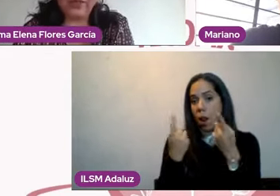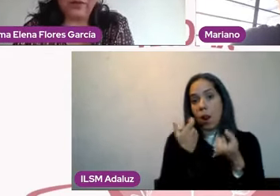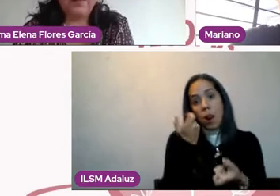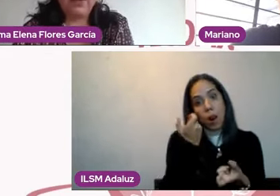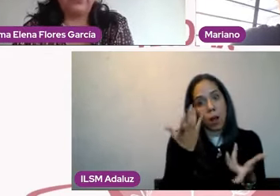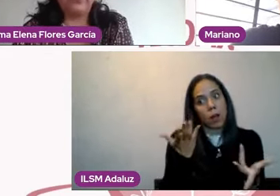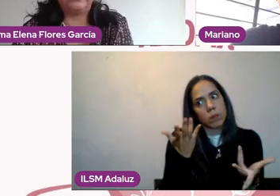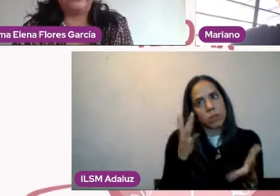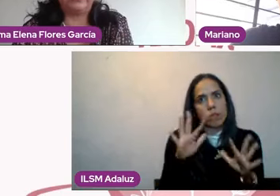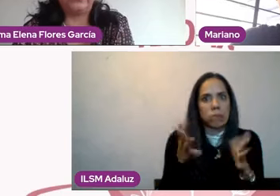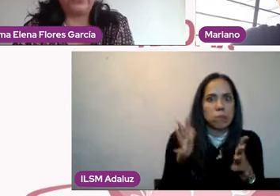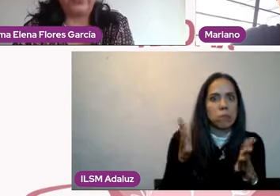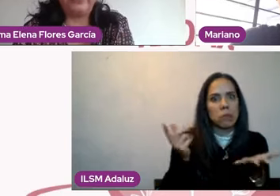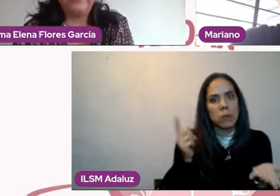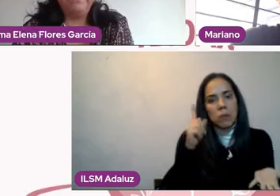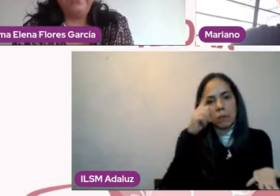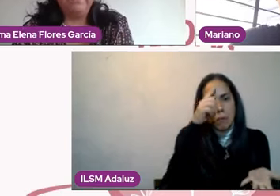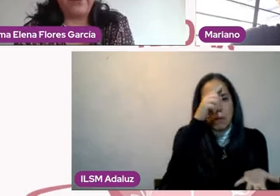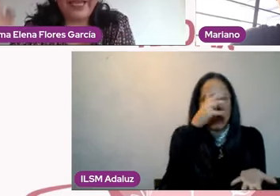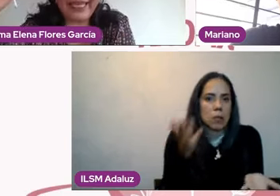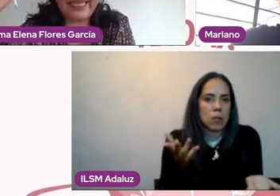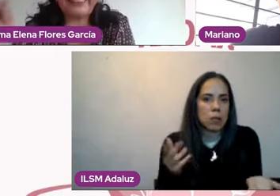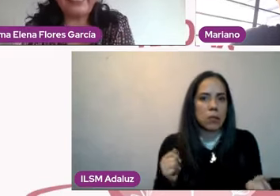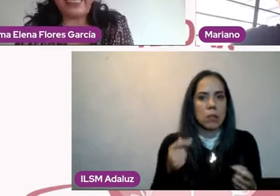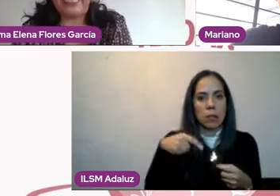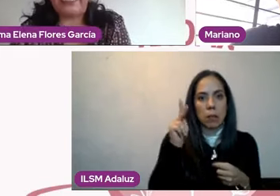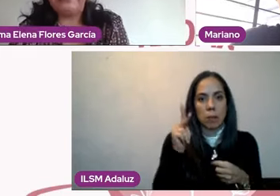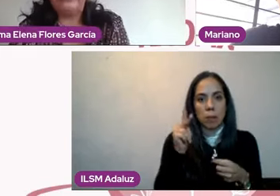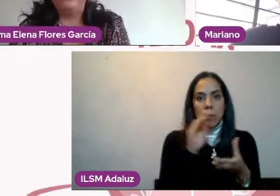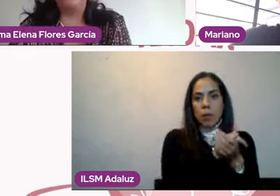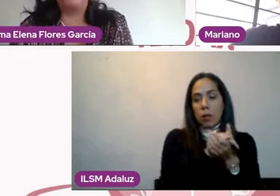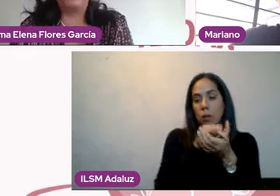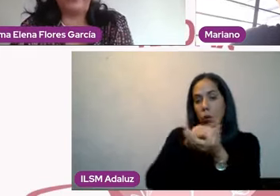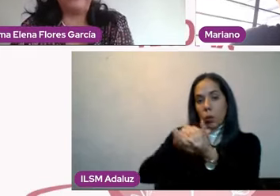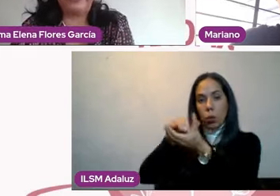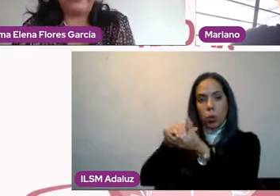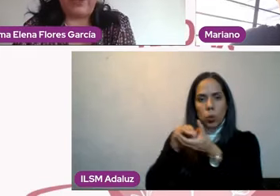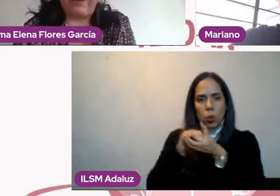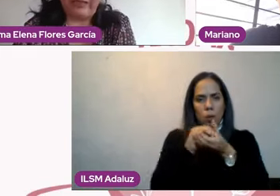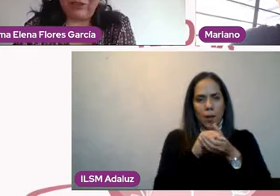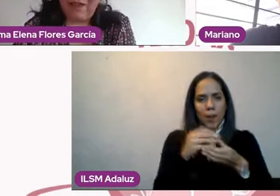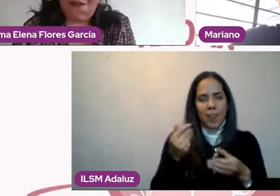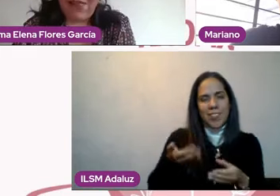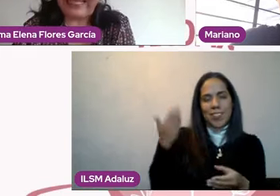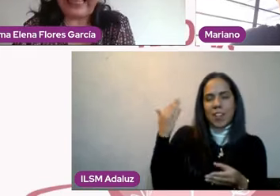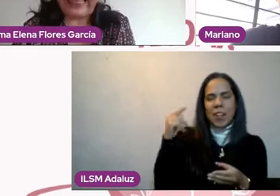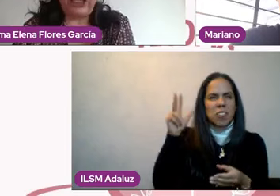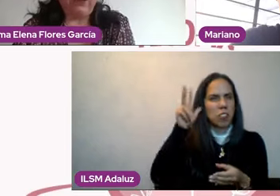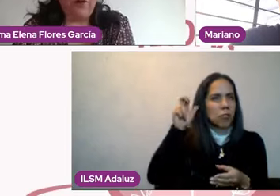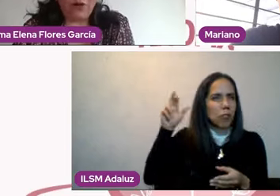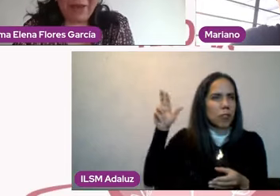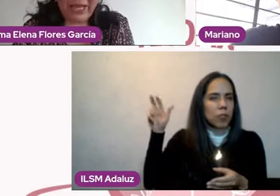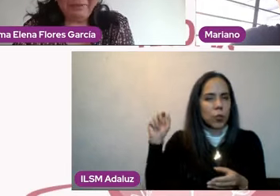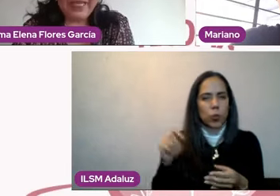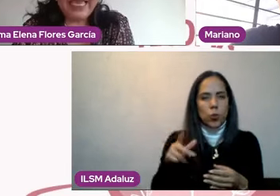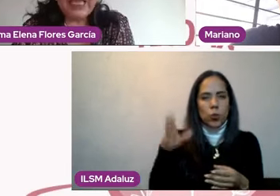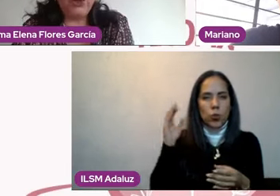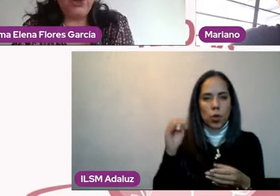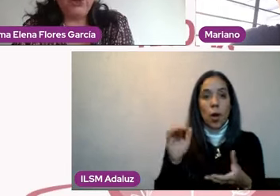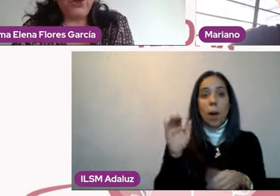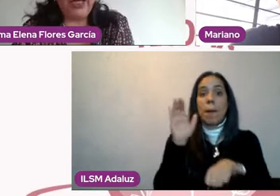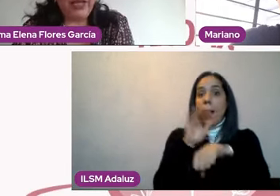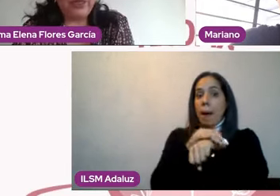edades, ¿no? Cuando las relaciones, por ahí decía un grupo de amigas y amigos, se transforman.